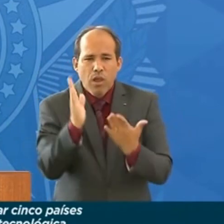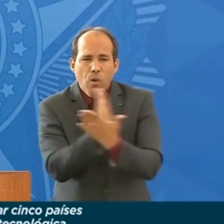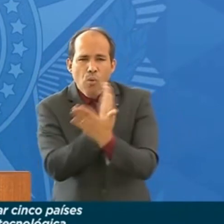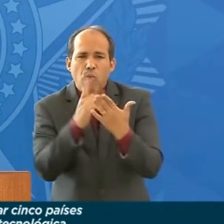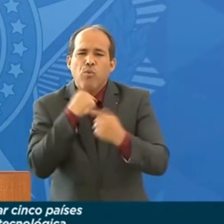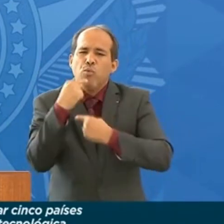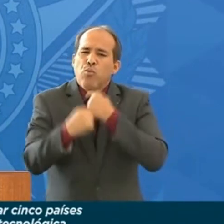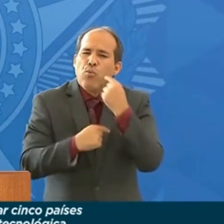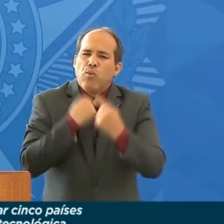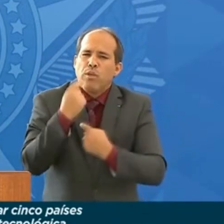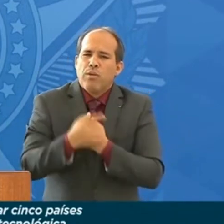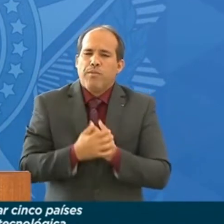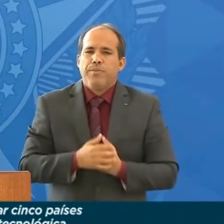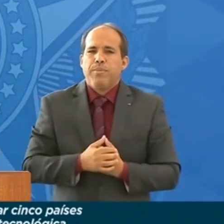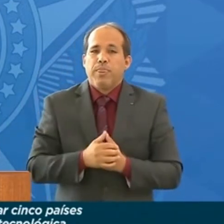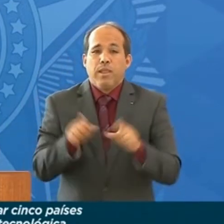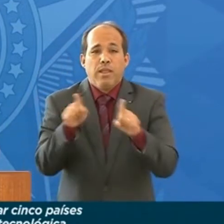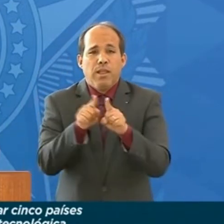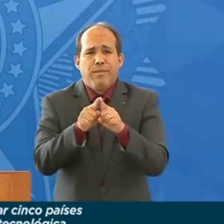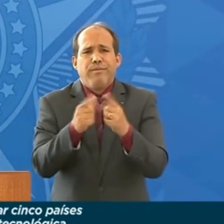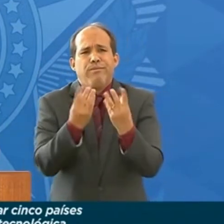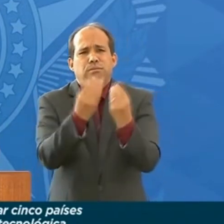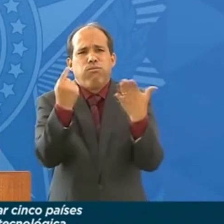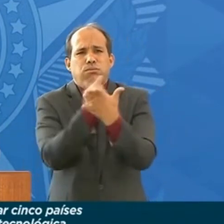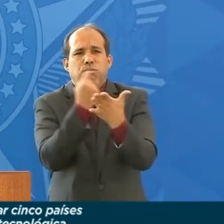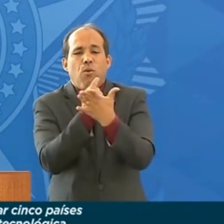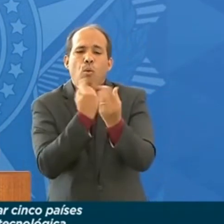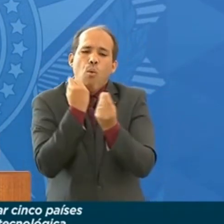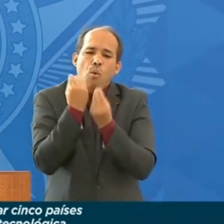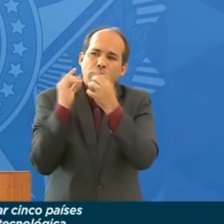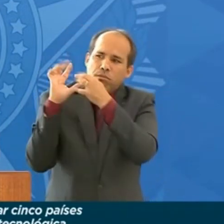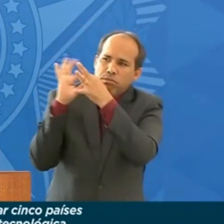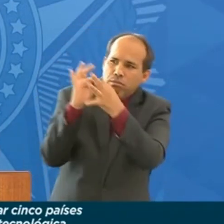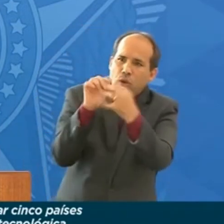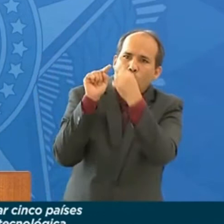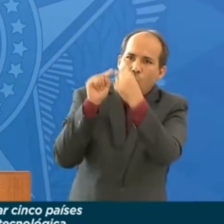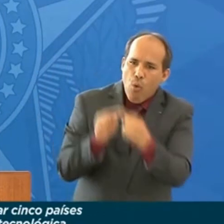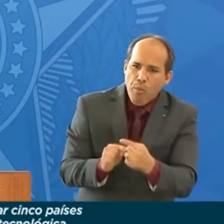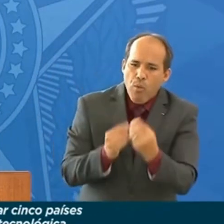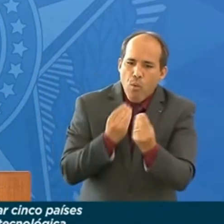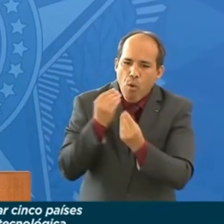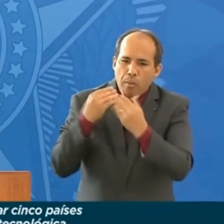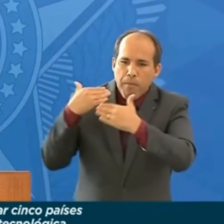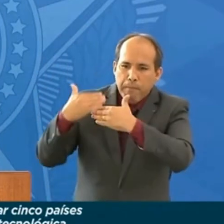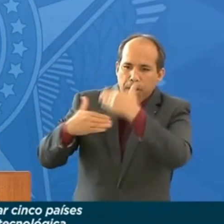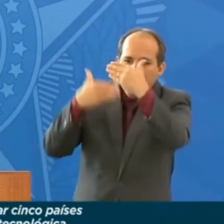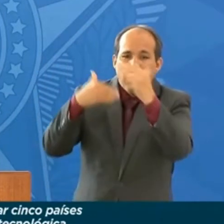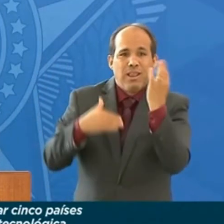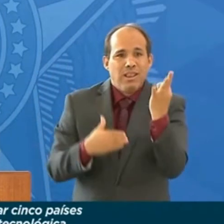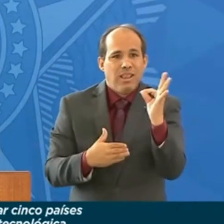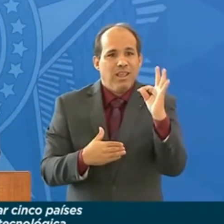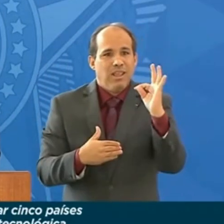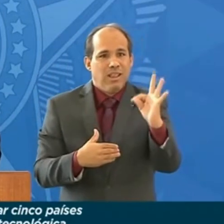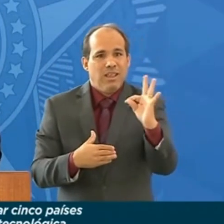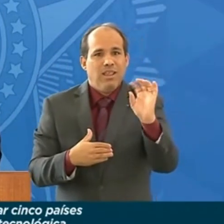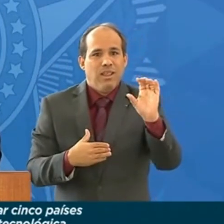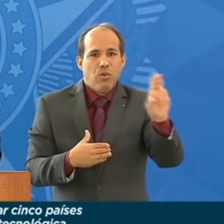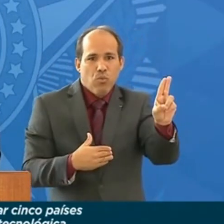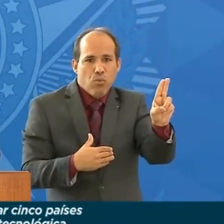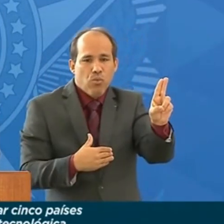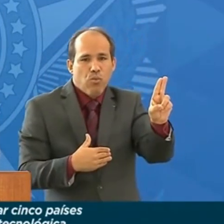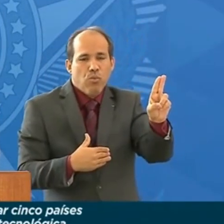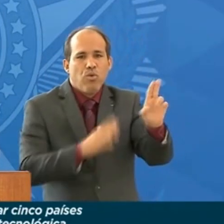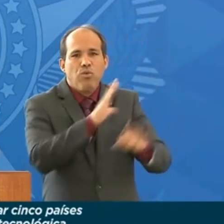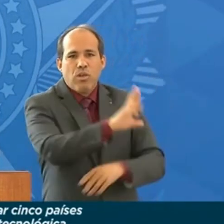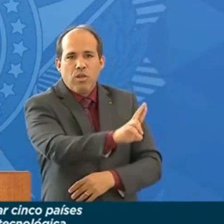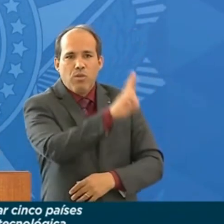e várias perguntas pertinentes a esse processo. O TCU me adiantou que nós